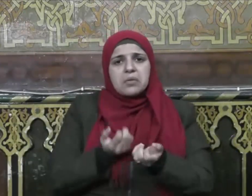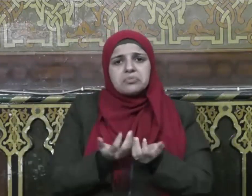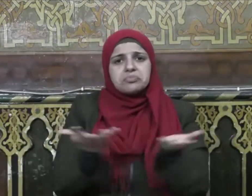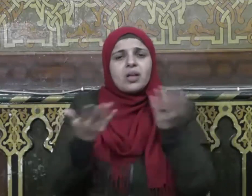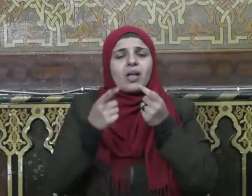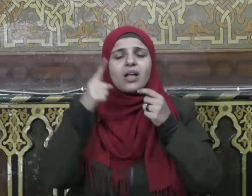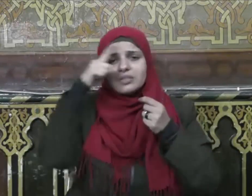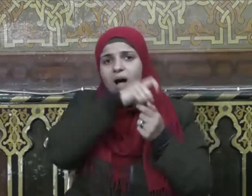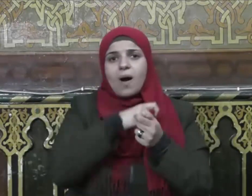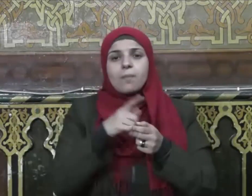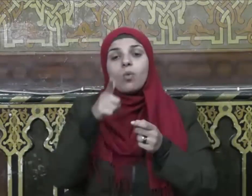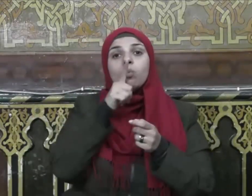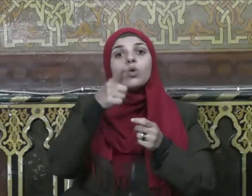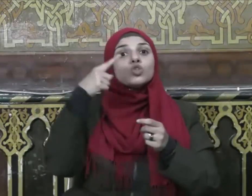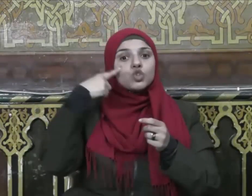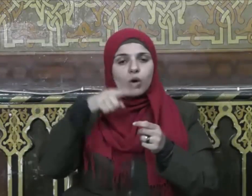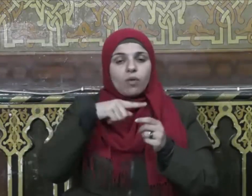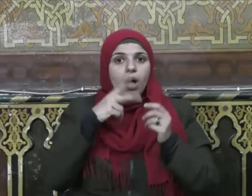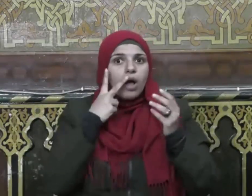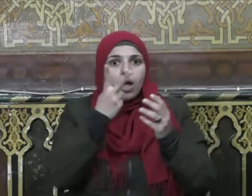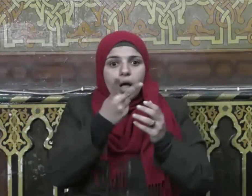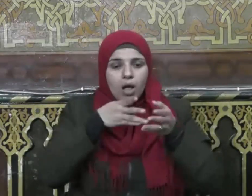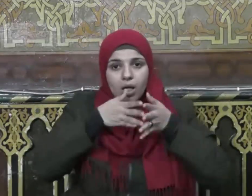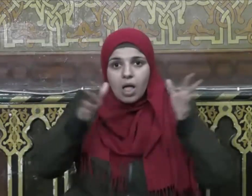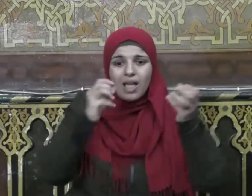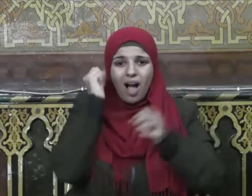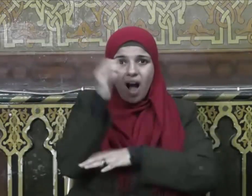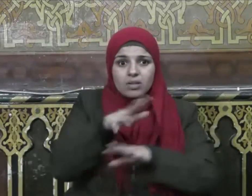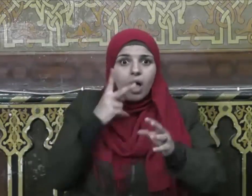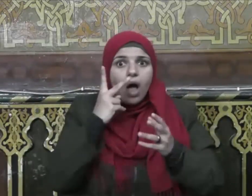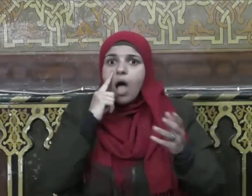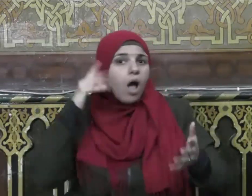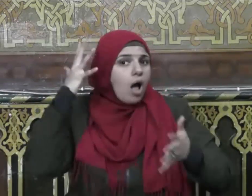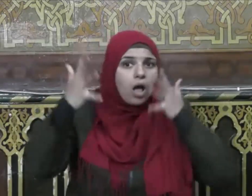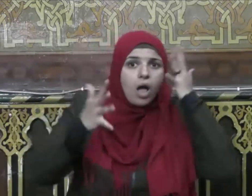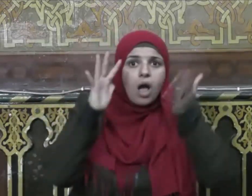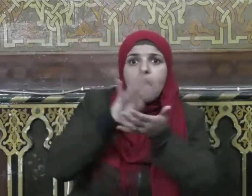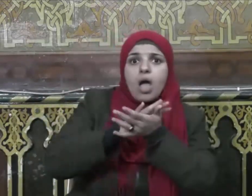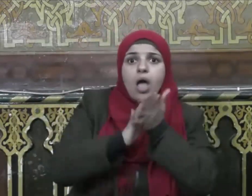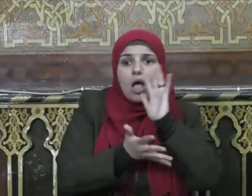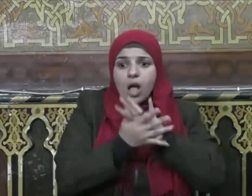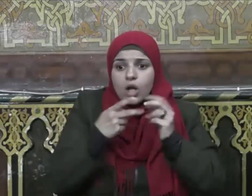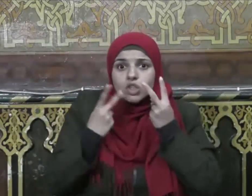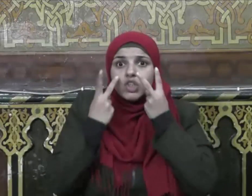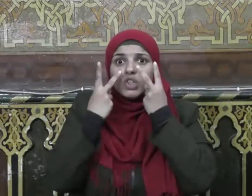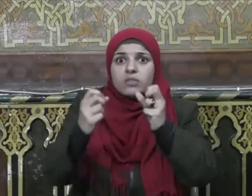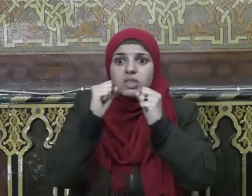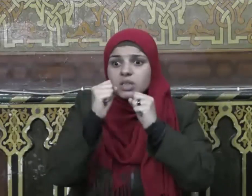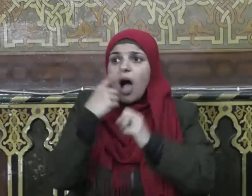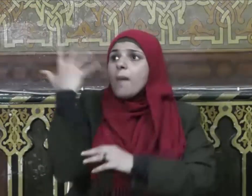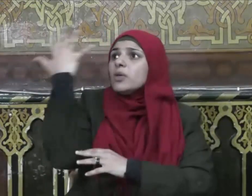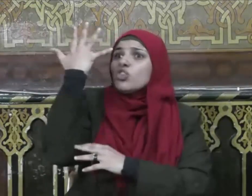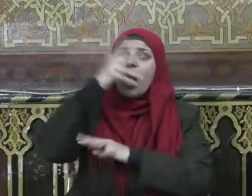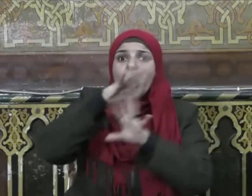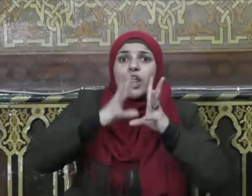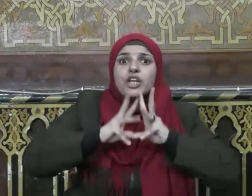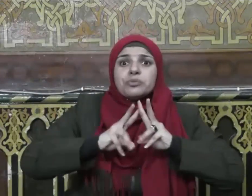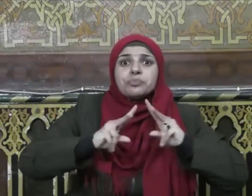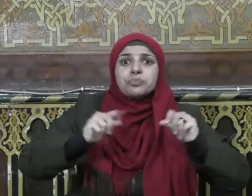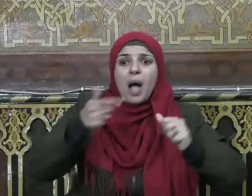وأحيط بثمره فأصبح يقلب كفيه على ما أنفق فيها وهي خاوية